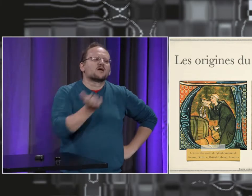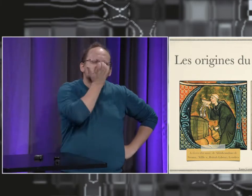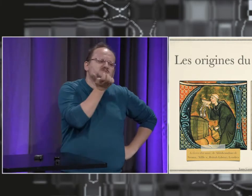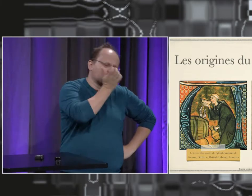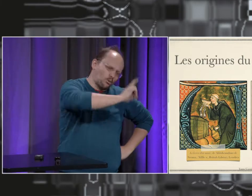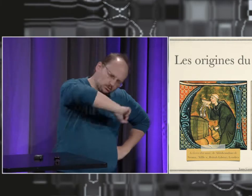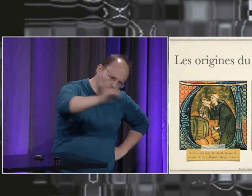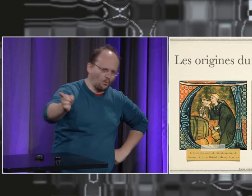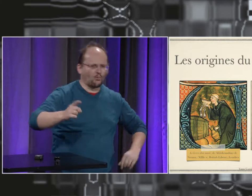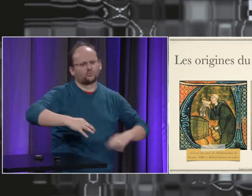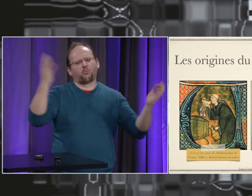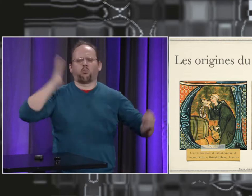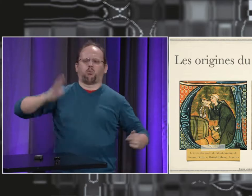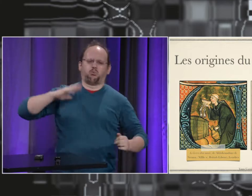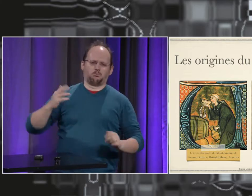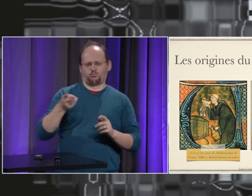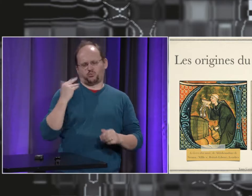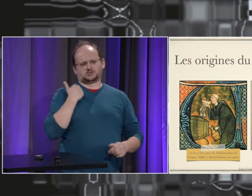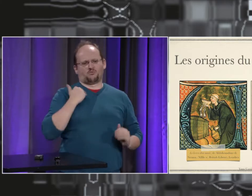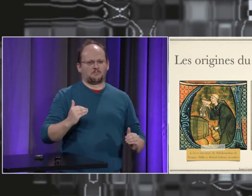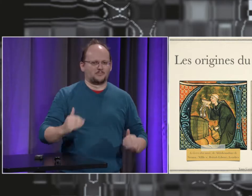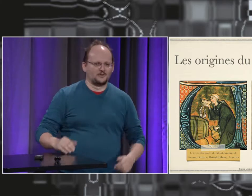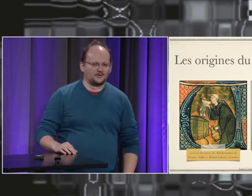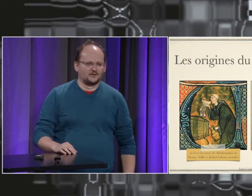Quand ça date ? La préhistoire ? Non. C'est trop ancien, plus récent.